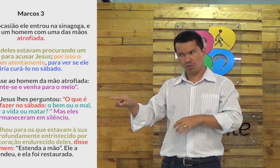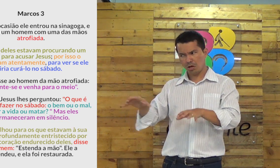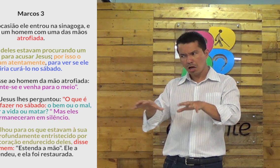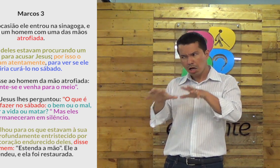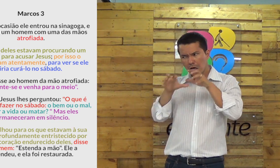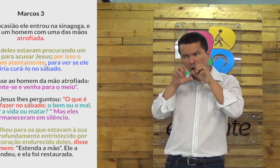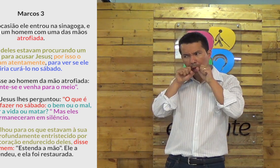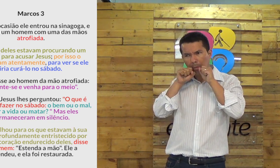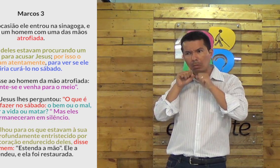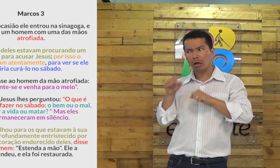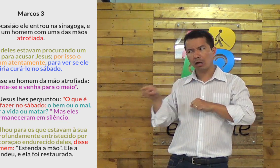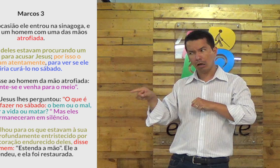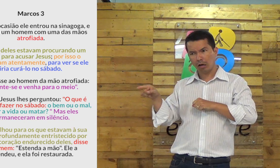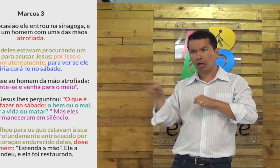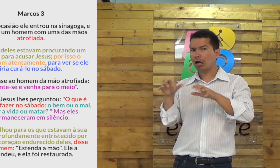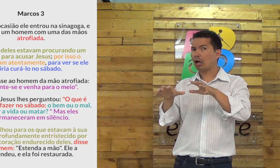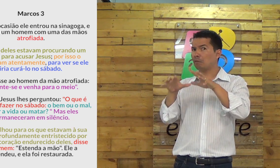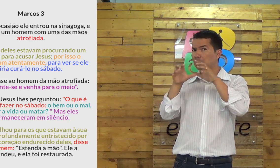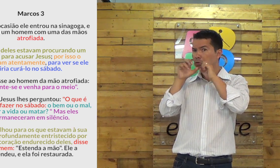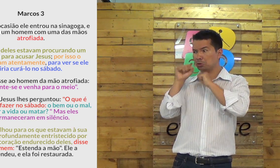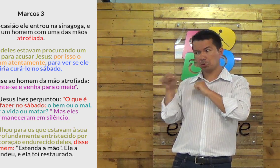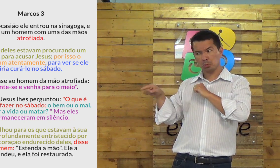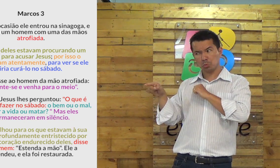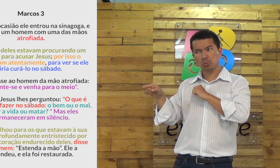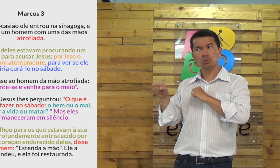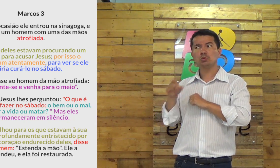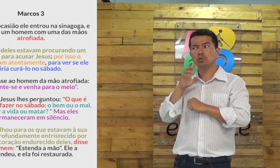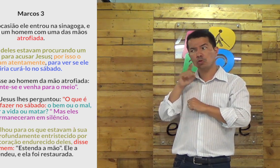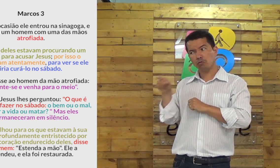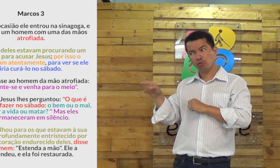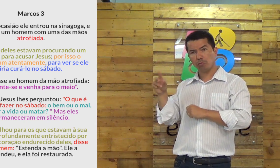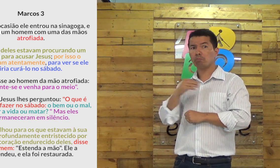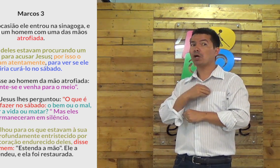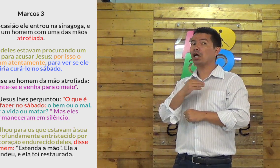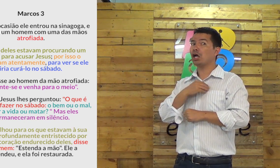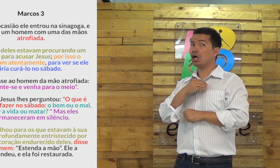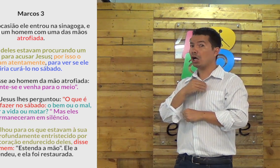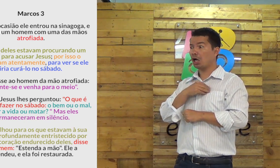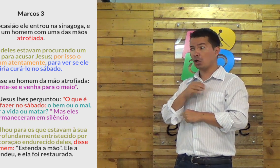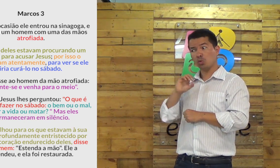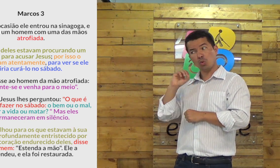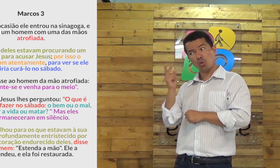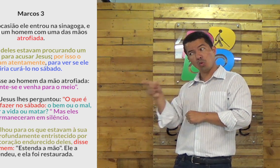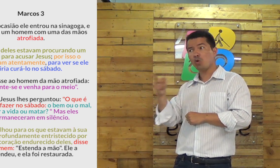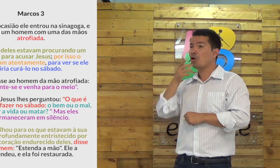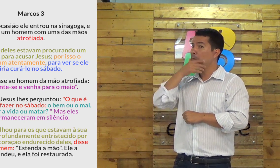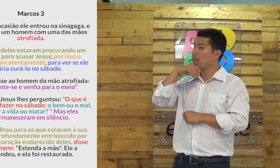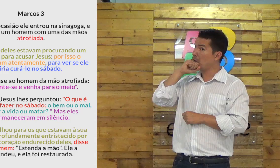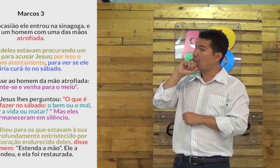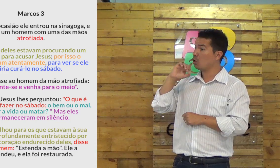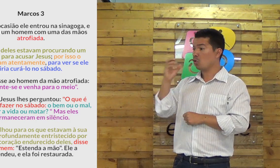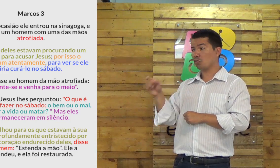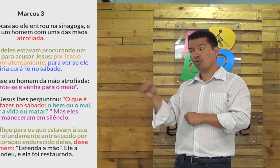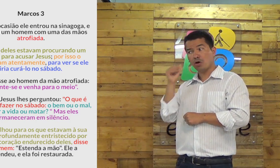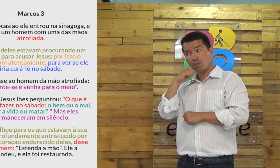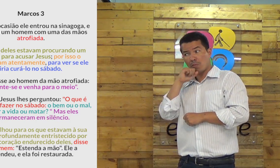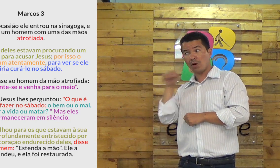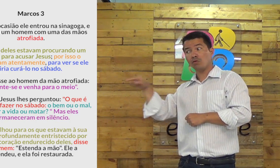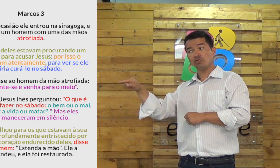diziam que ele era amaldiçoado porque ele tinha uma atrofia na mão e se ele era amaldiçoado é porque ele era pecador e a